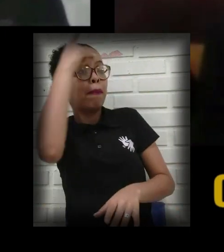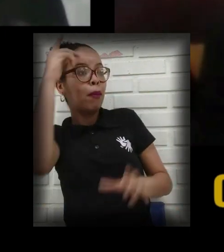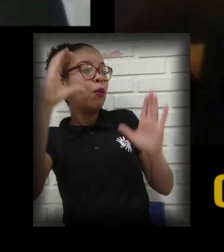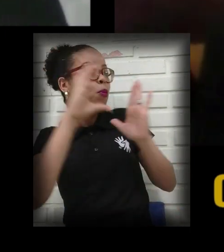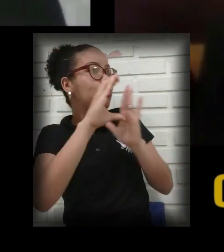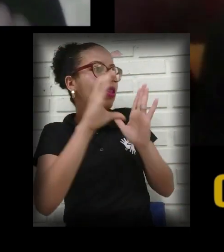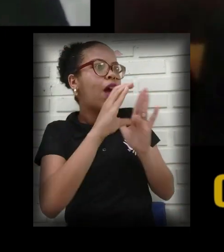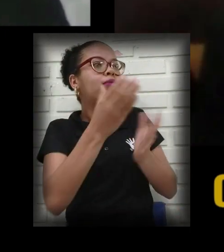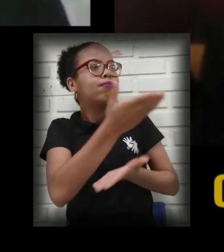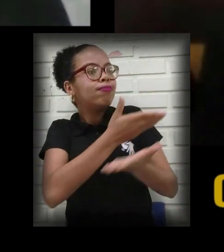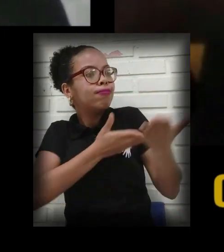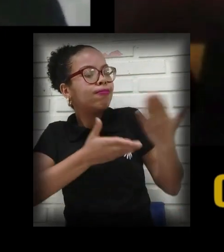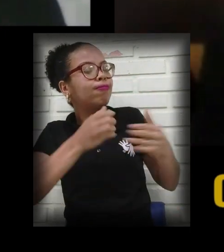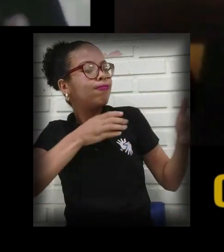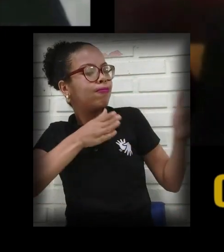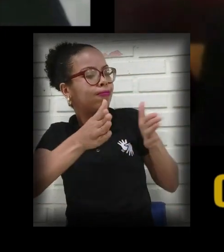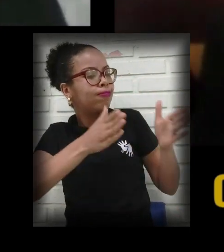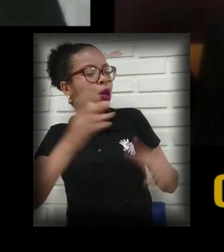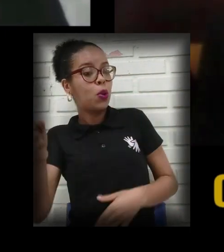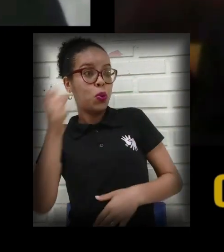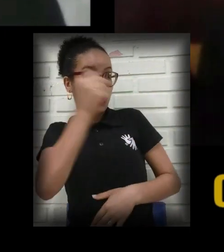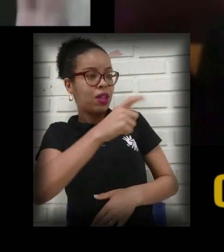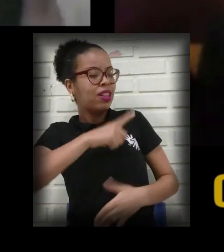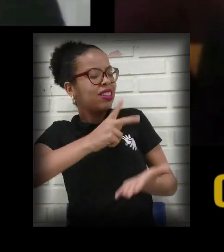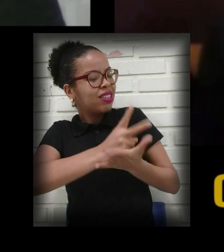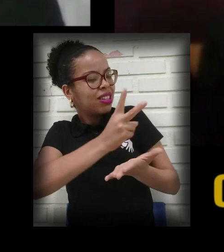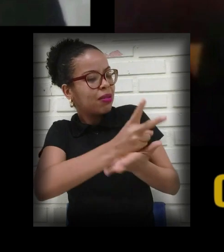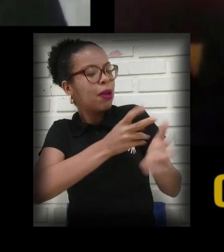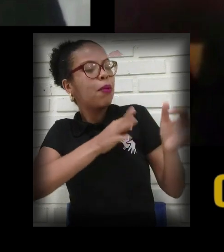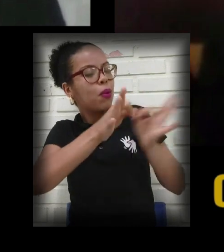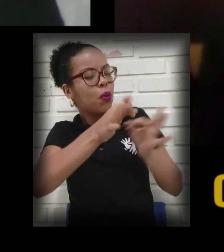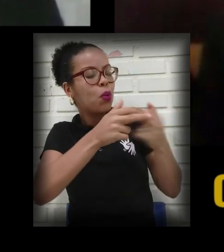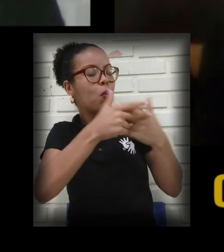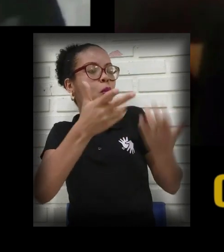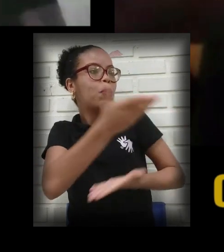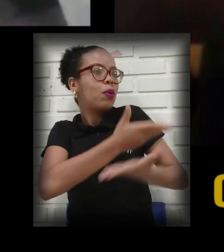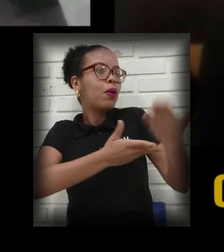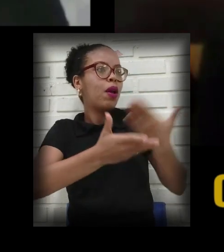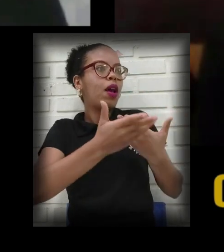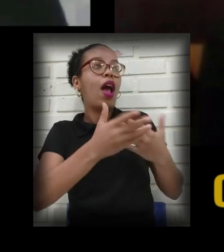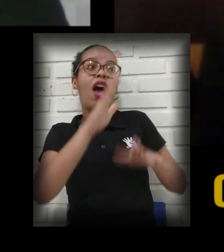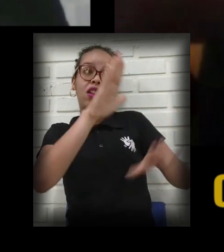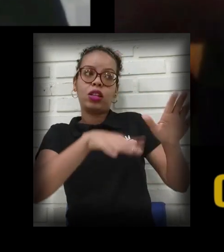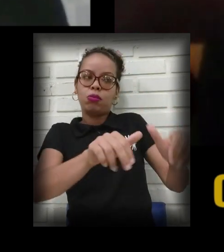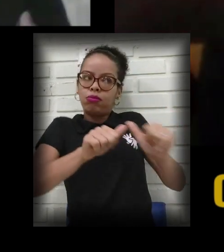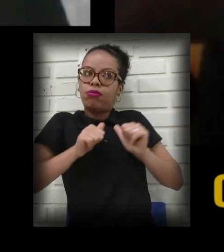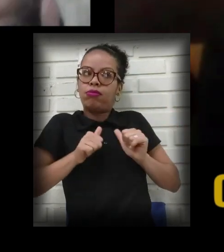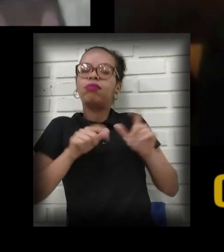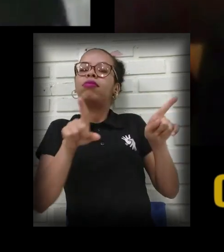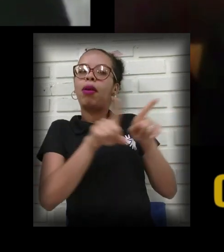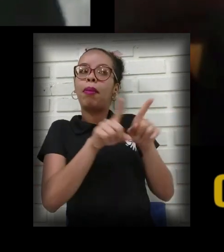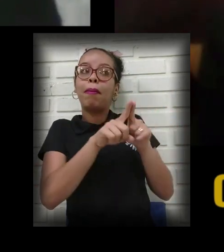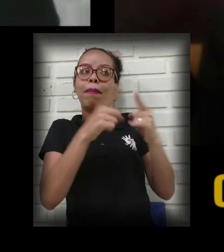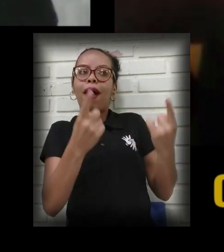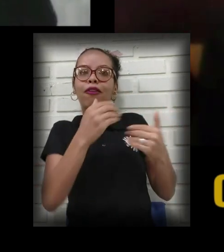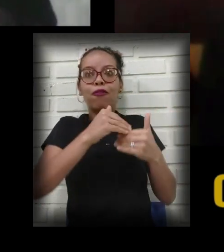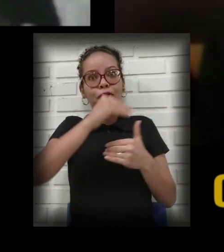durante a sua atuação, né? A gente mantém a questão da imparcialidade, mas fora da escola a gente pode ser